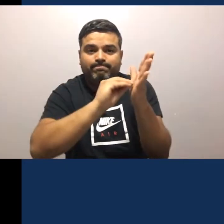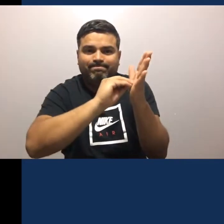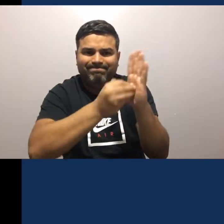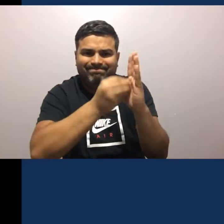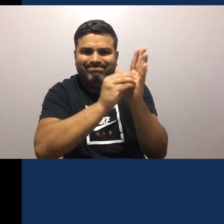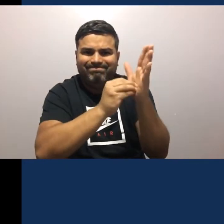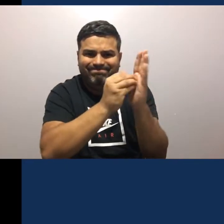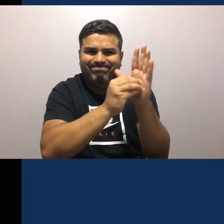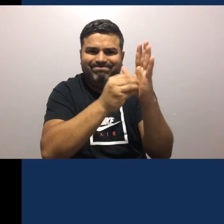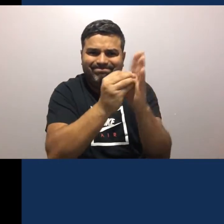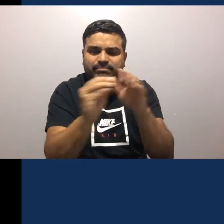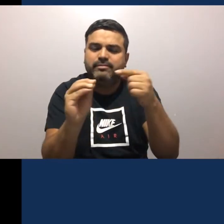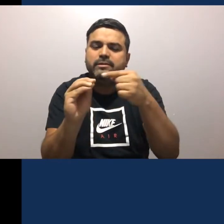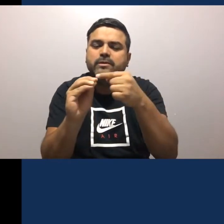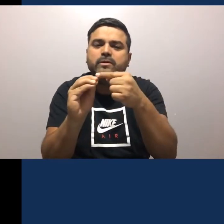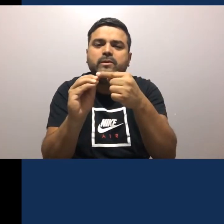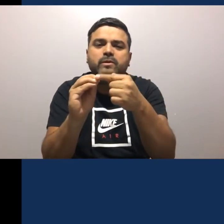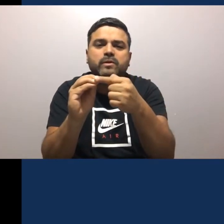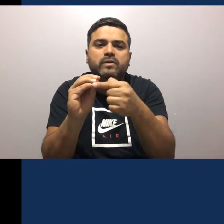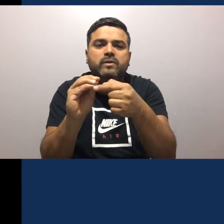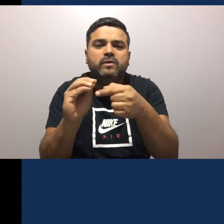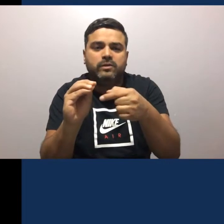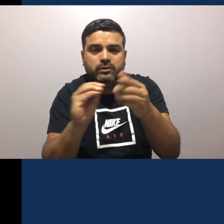Después, lavarse las uñas